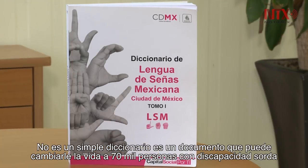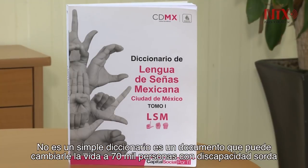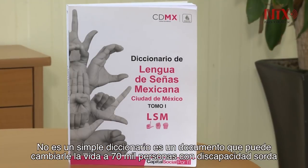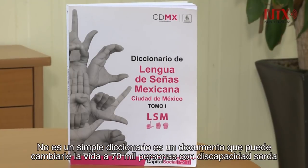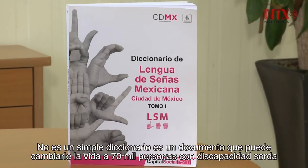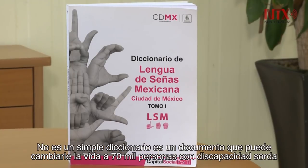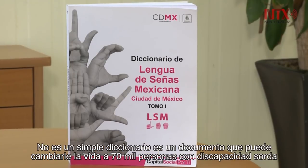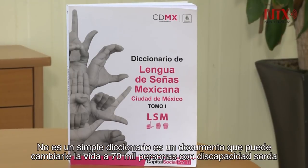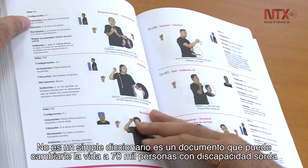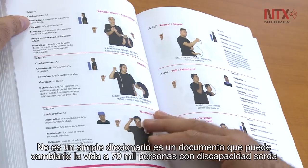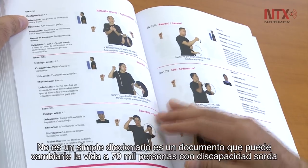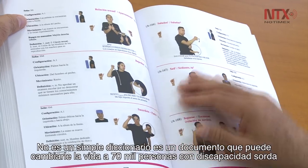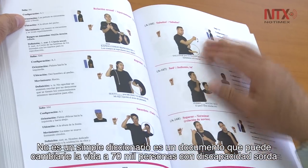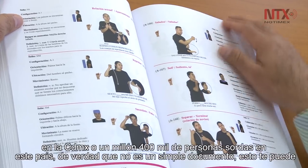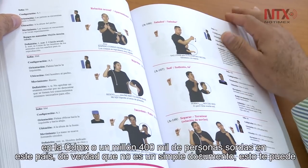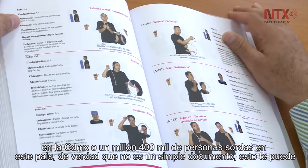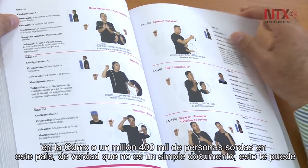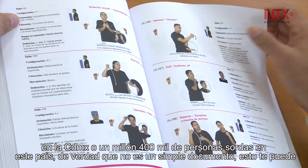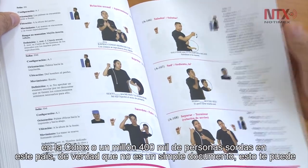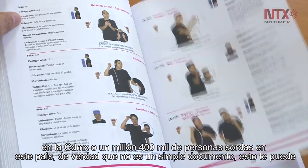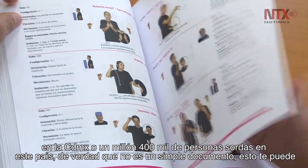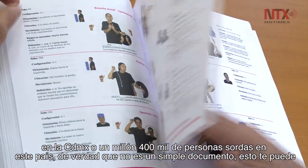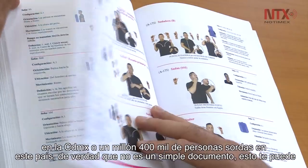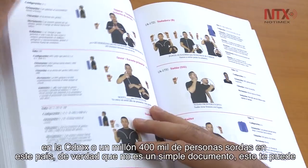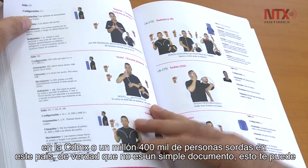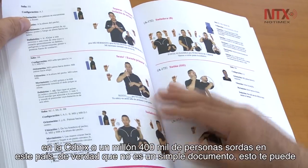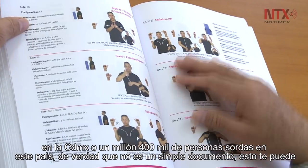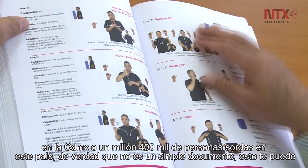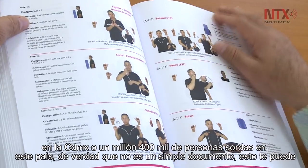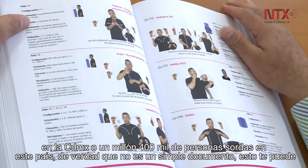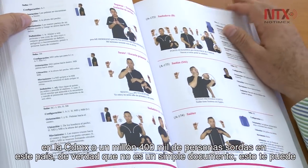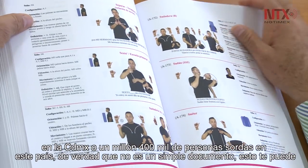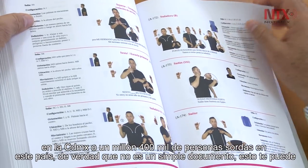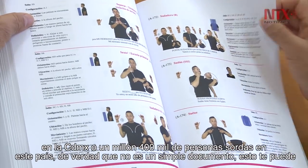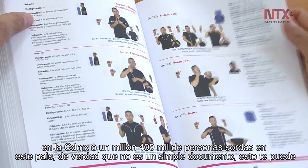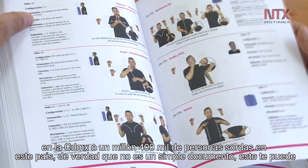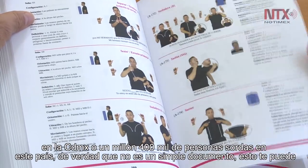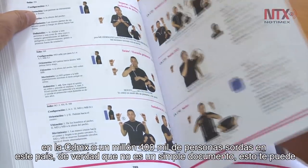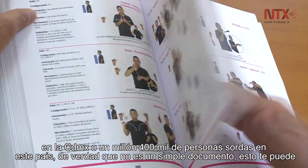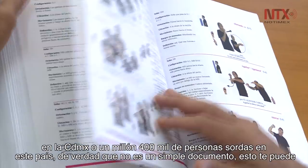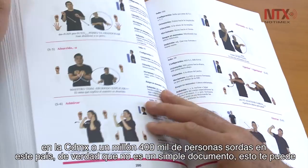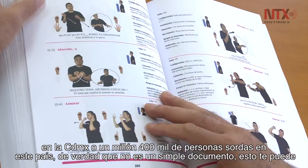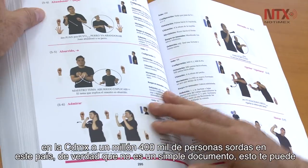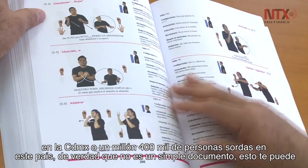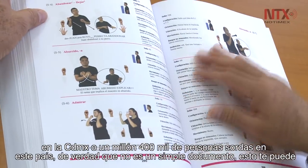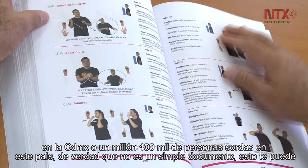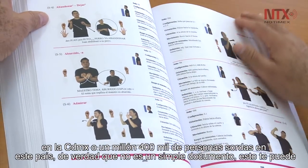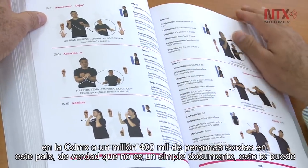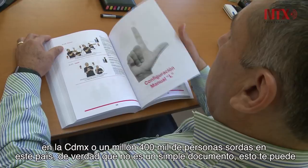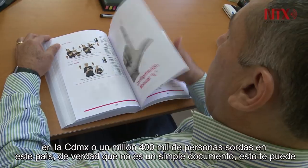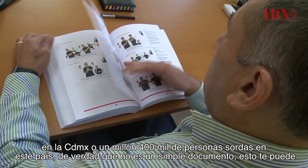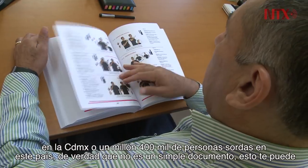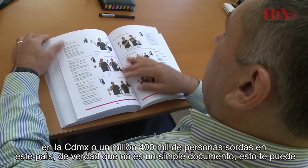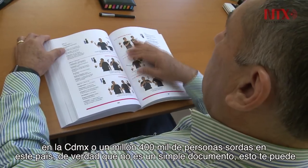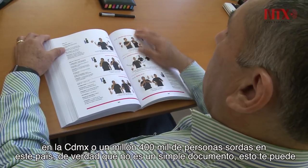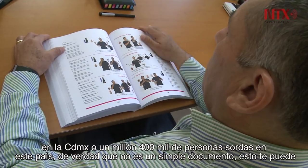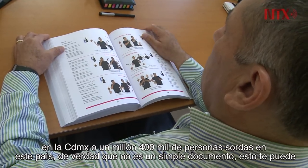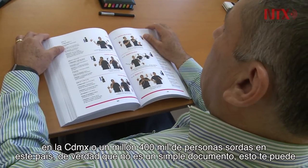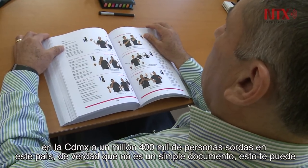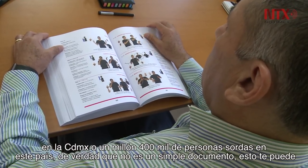discapacidad sorda en la Ciudad de México o a 1 millón 400 mil personas sordas en este país. De verdad que no es un simple